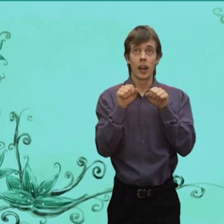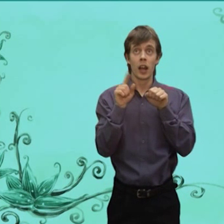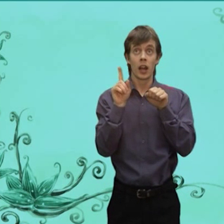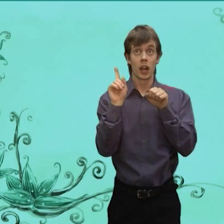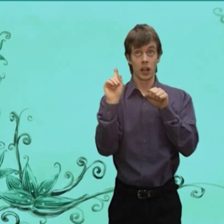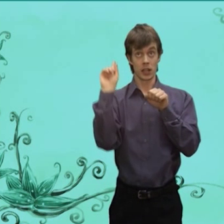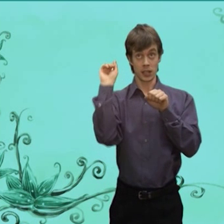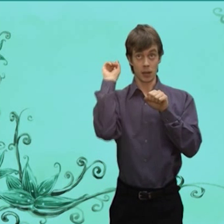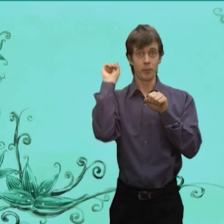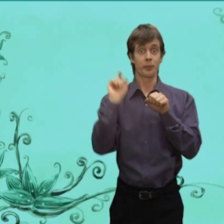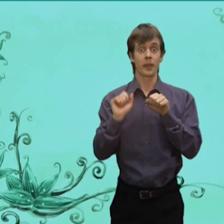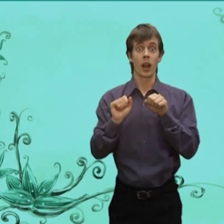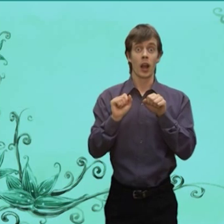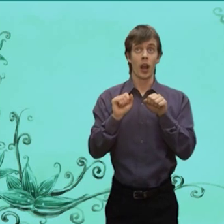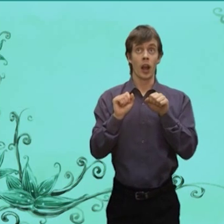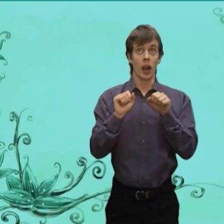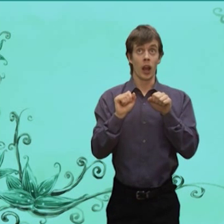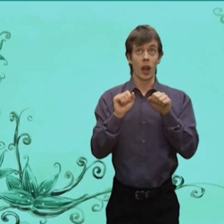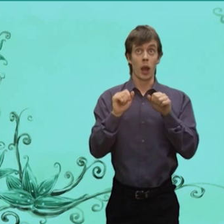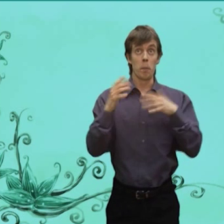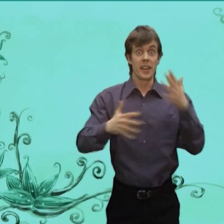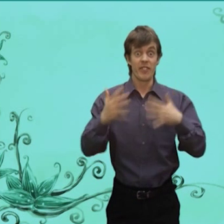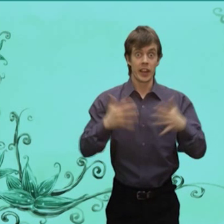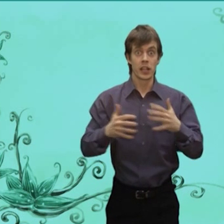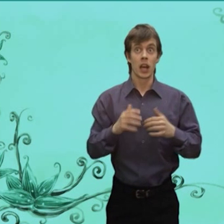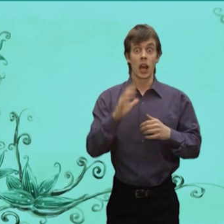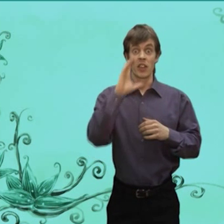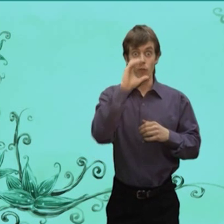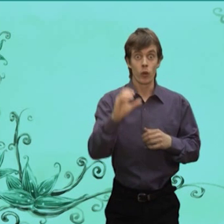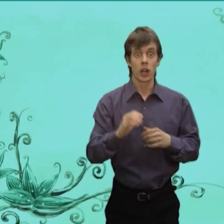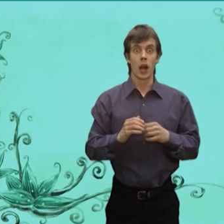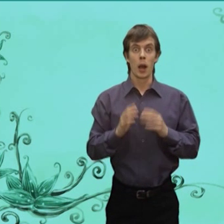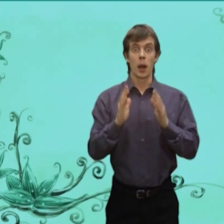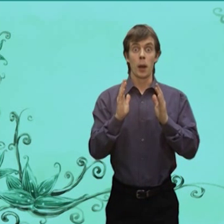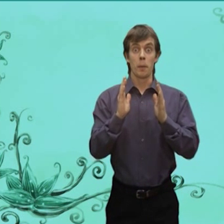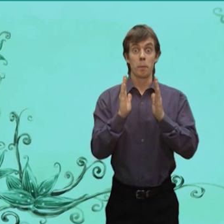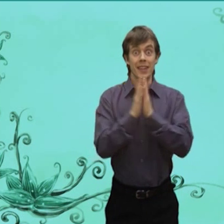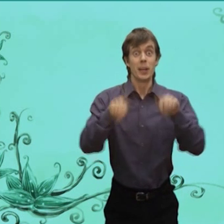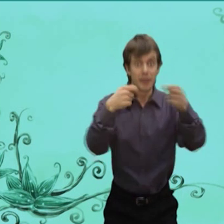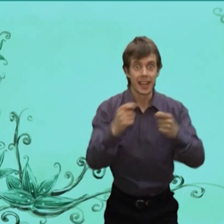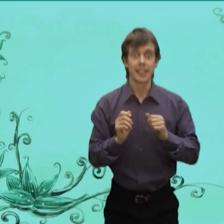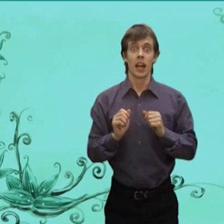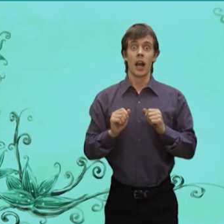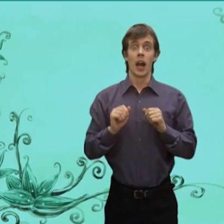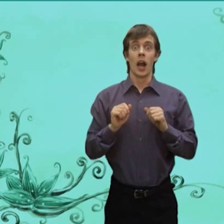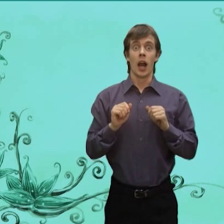Там Медведь И волк Прислали Меня сказать